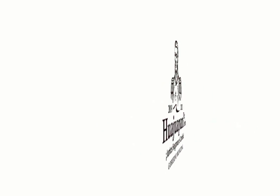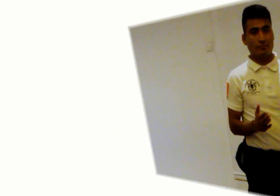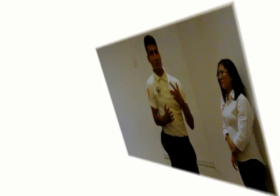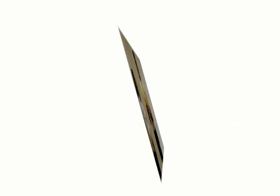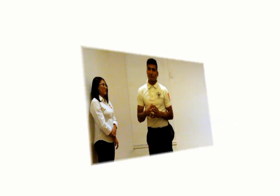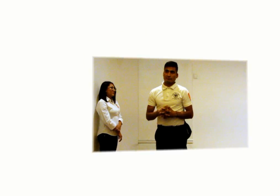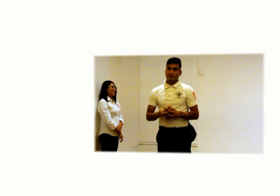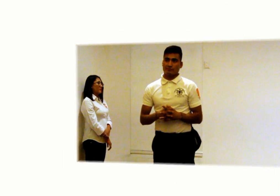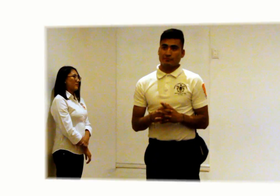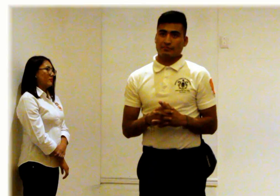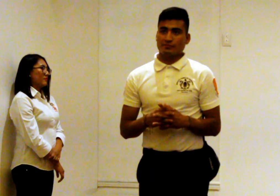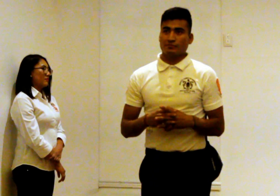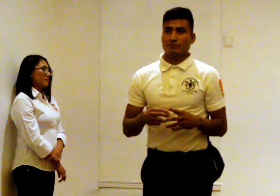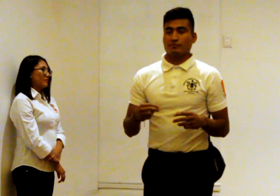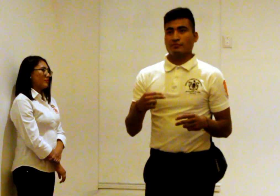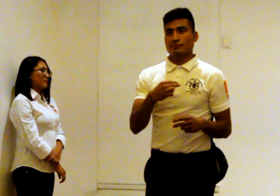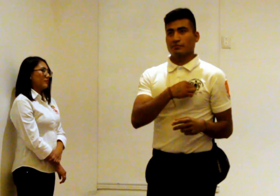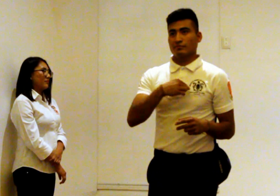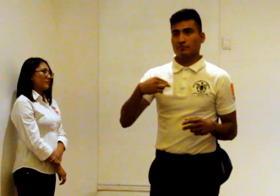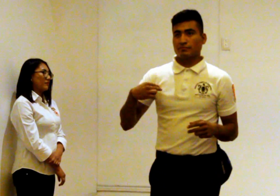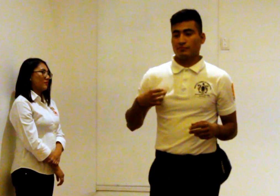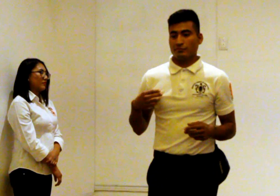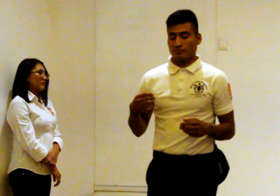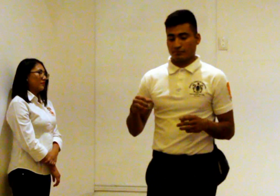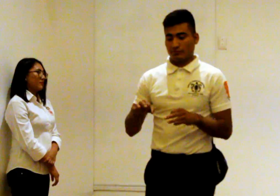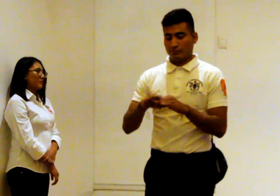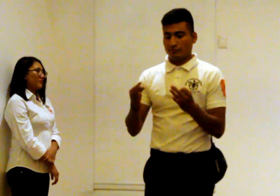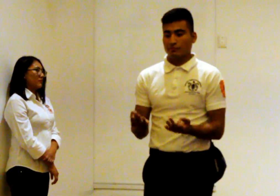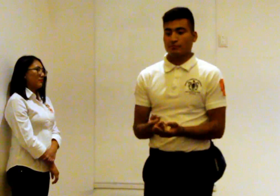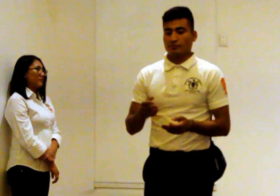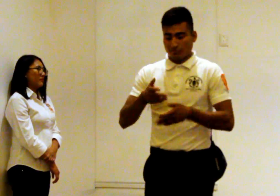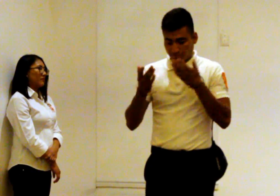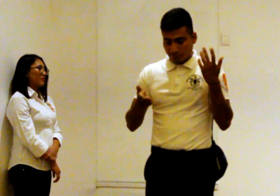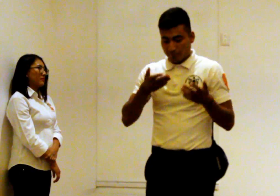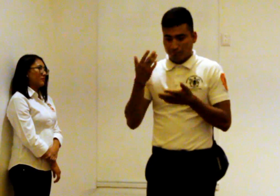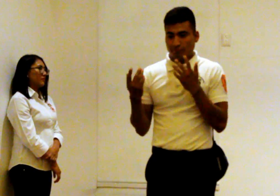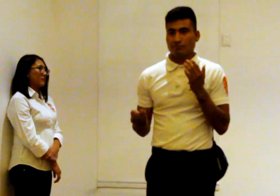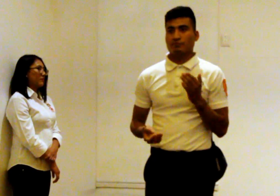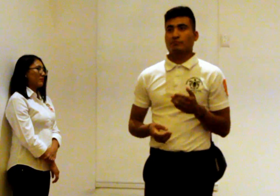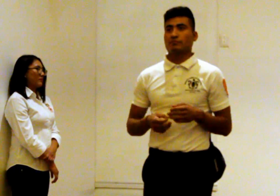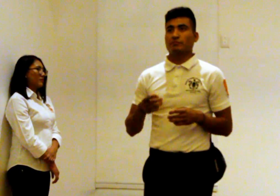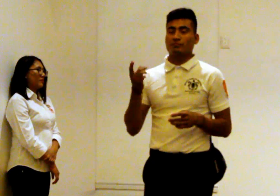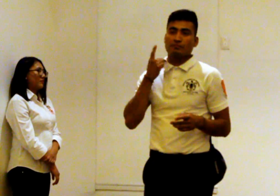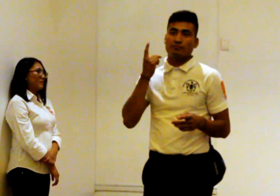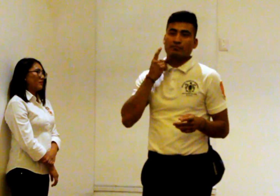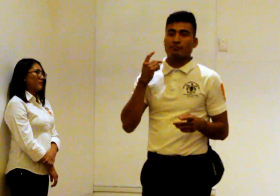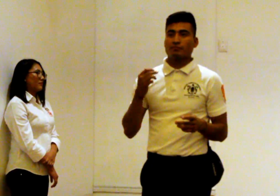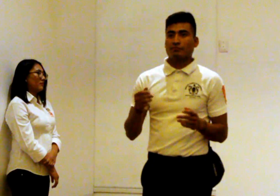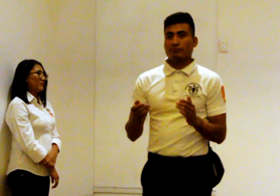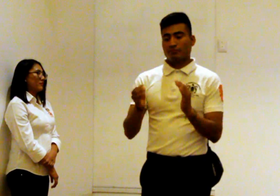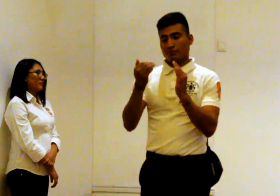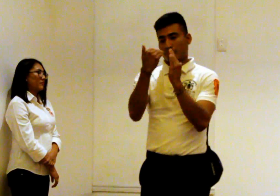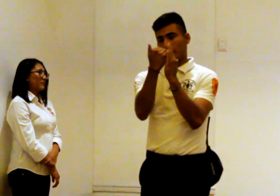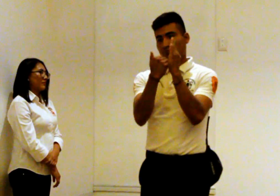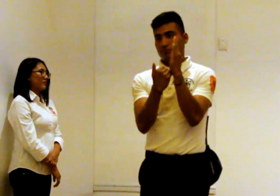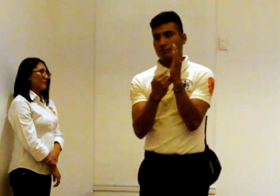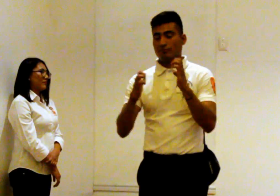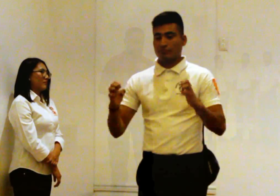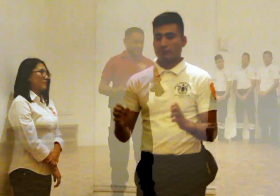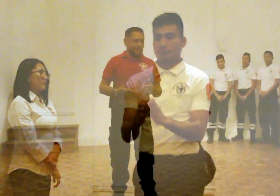Es necesario capacitarnos y generar políticas preventivas que disminuyen los riesgos.